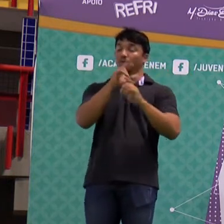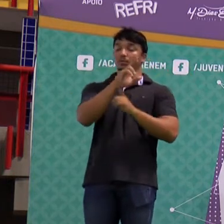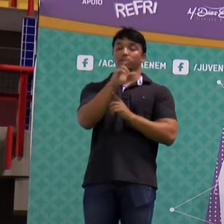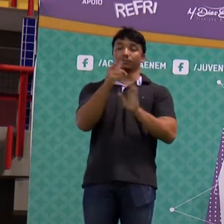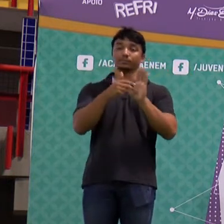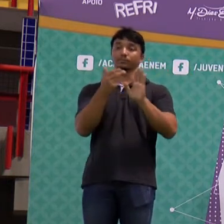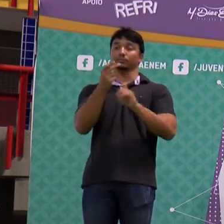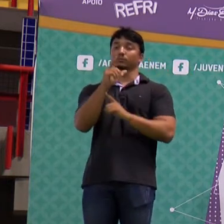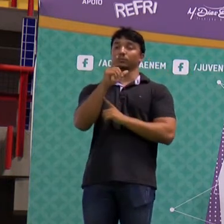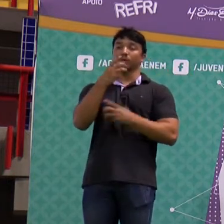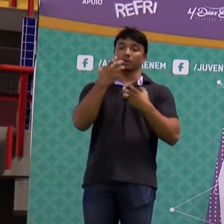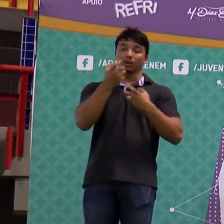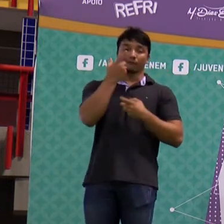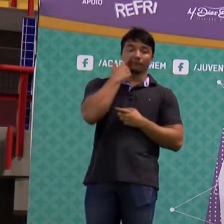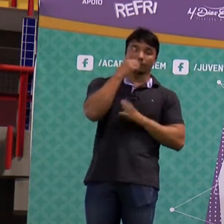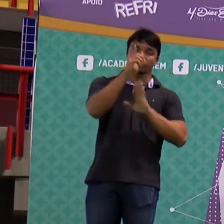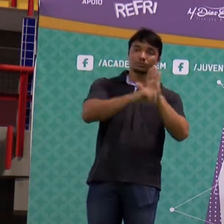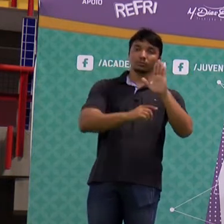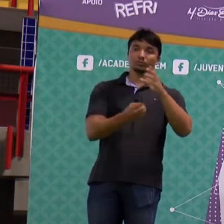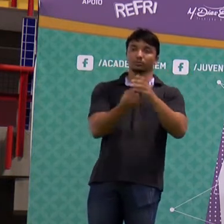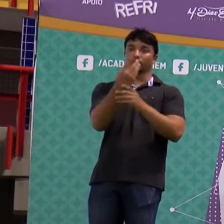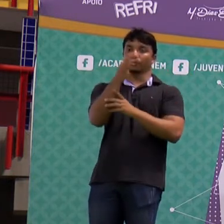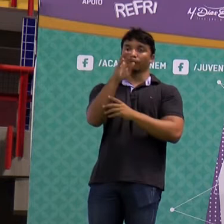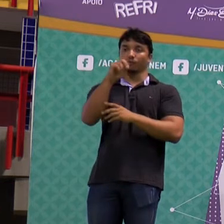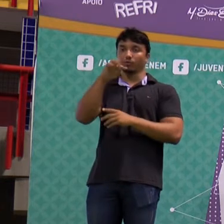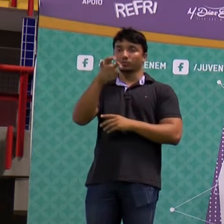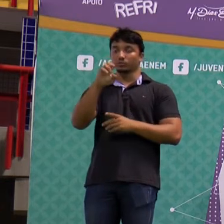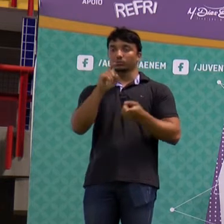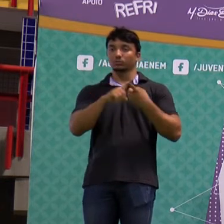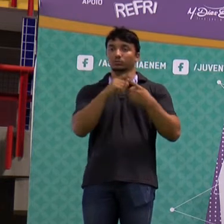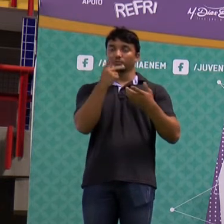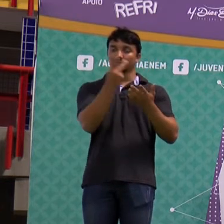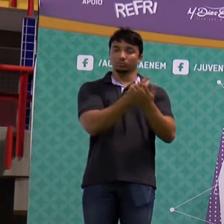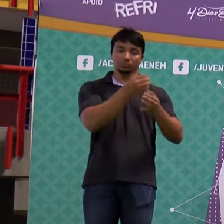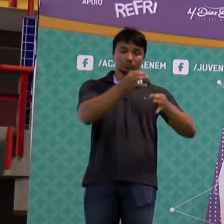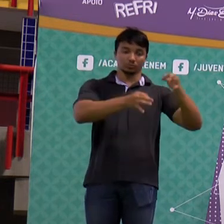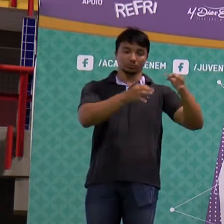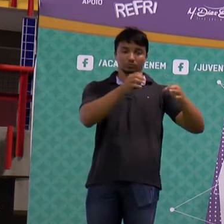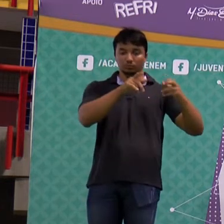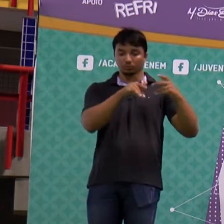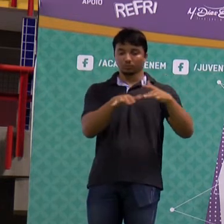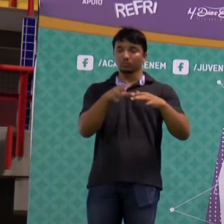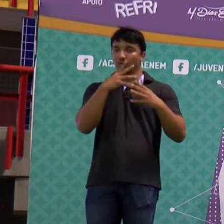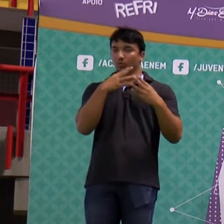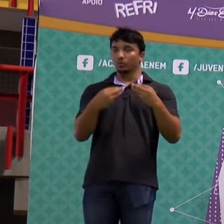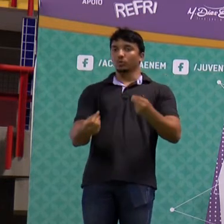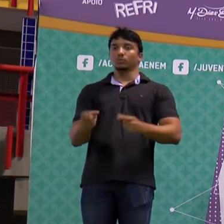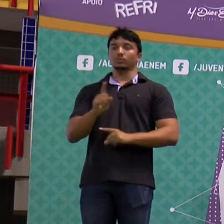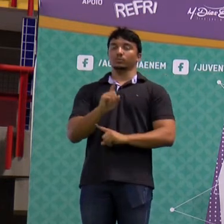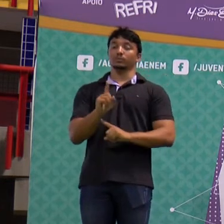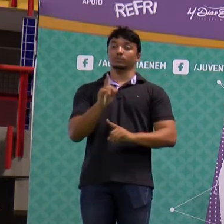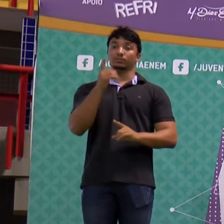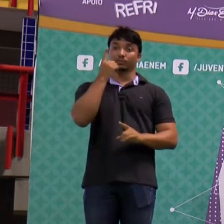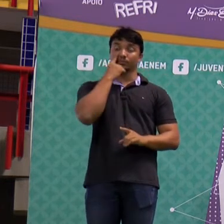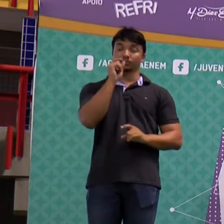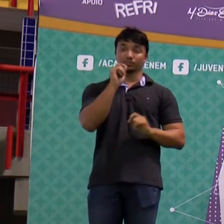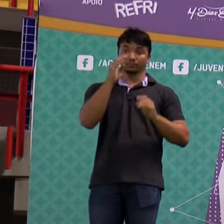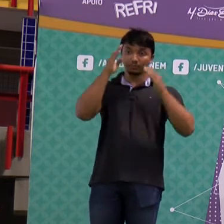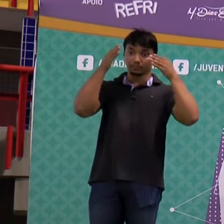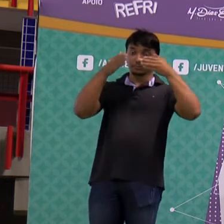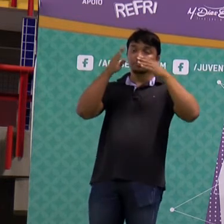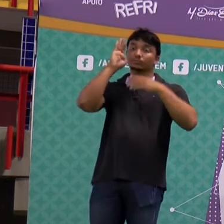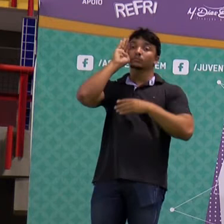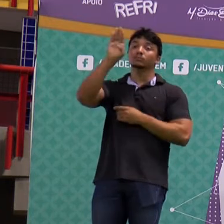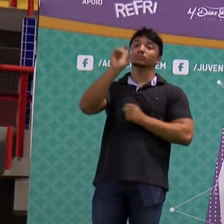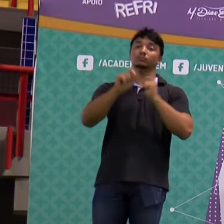Quero ver o direito brotar como fonte e correr à justiça qual riacho que não seca. O objetivo principal é